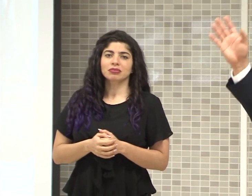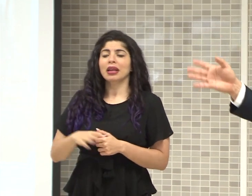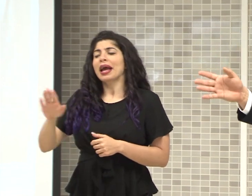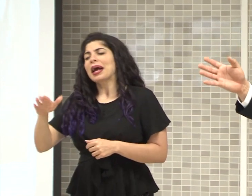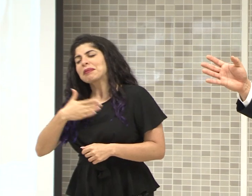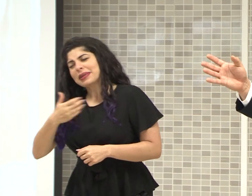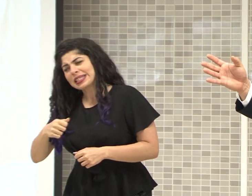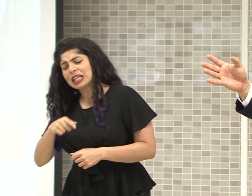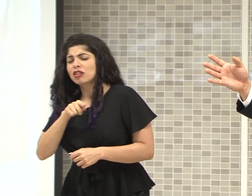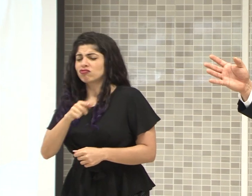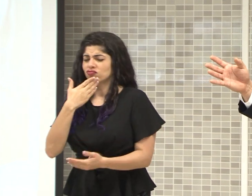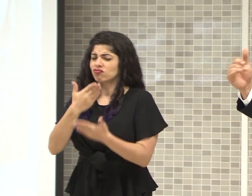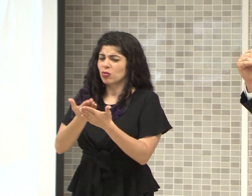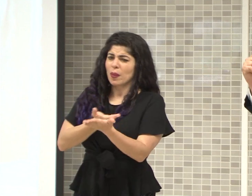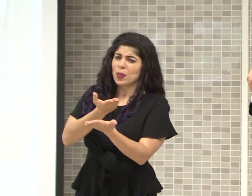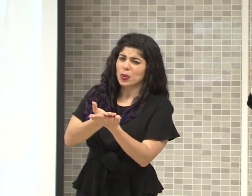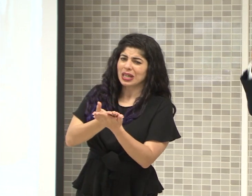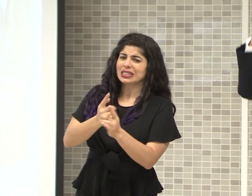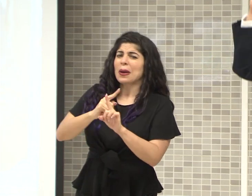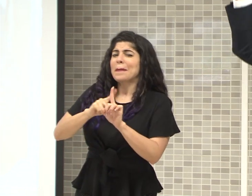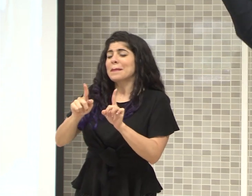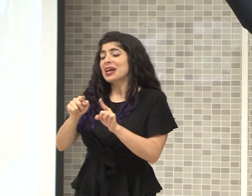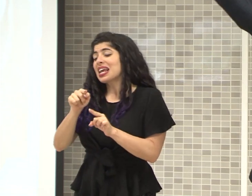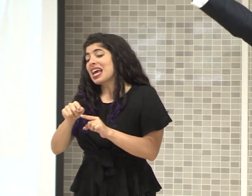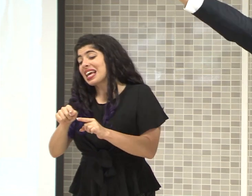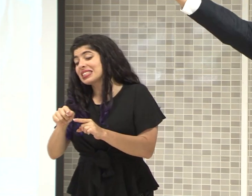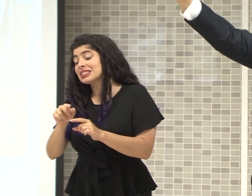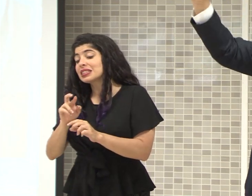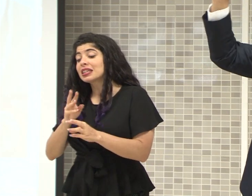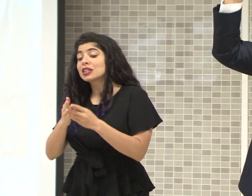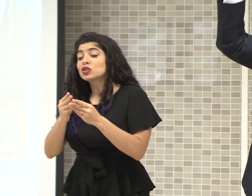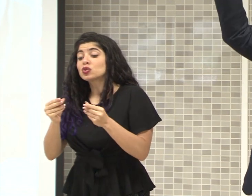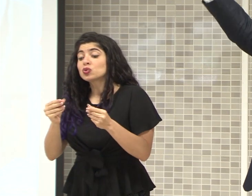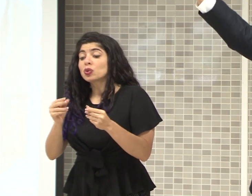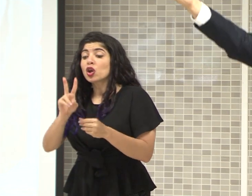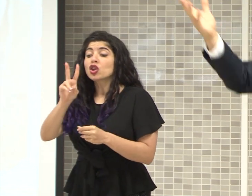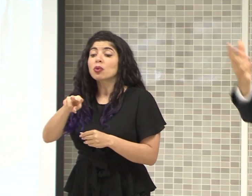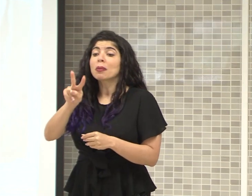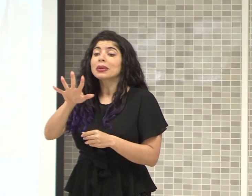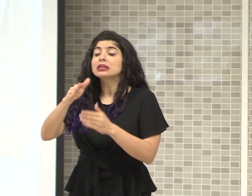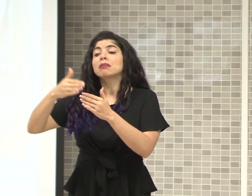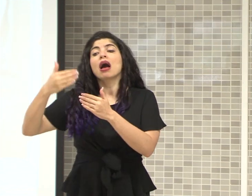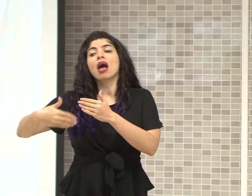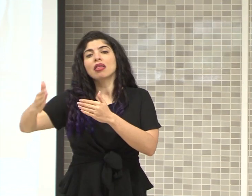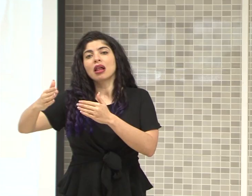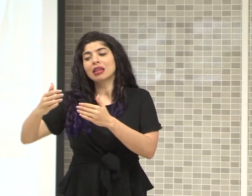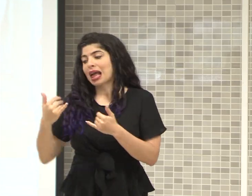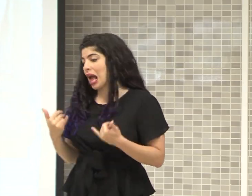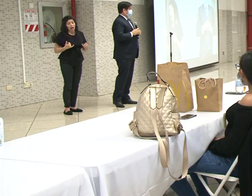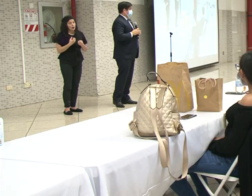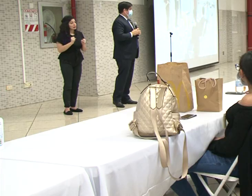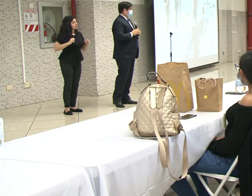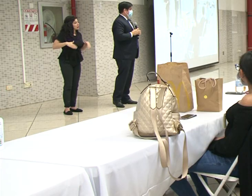Presidente, esto es una buena propuesta, pero esto empieza, esto resuelve del deudir 25 para adelante, no nos salva